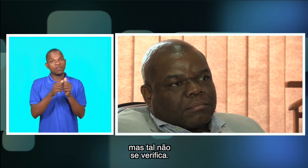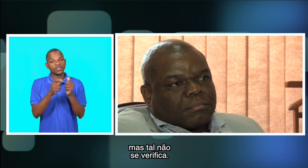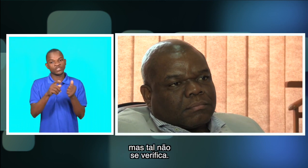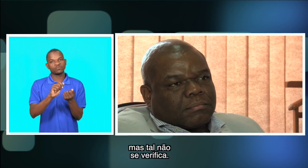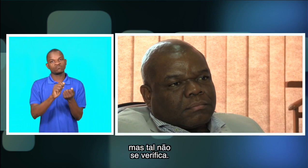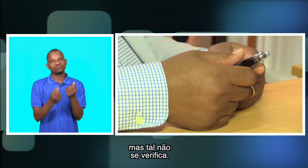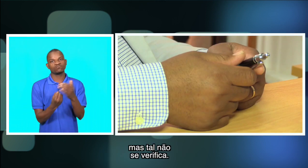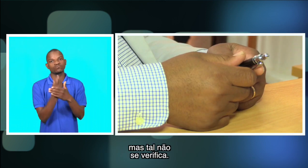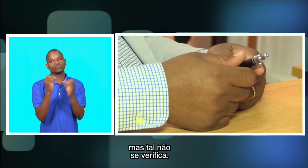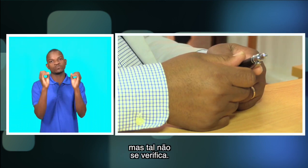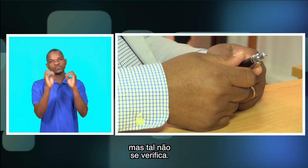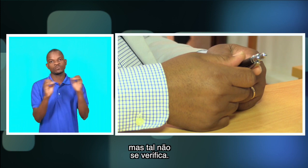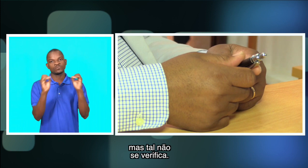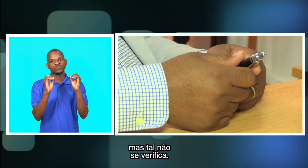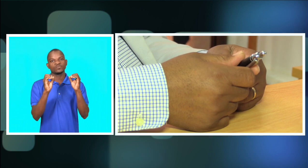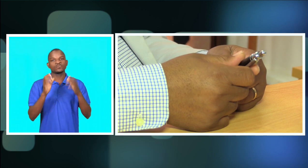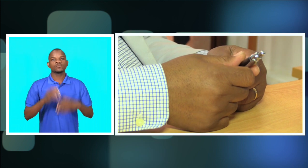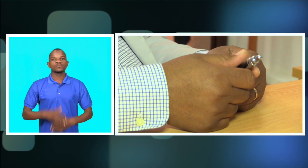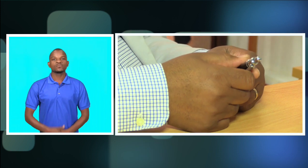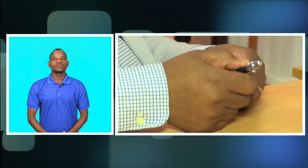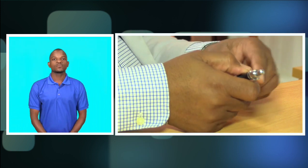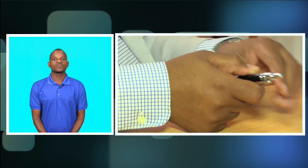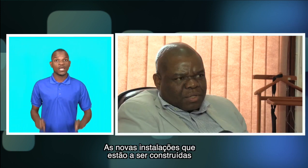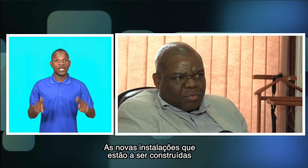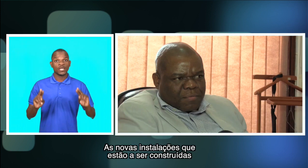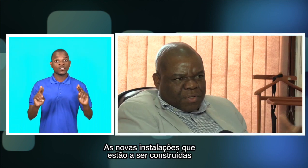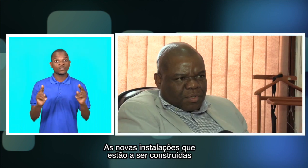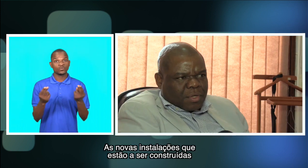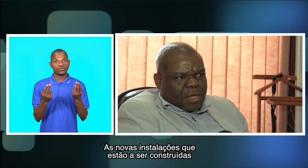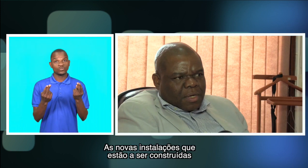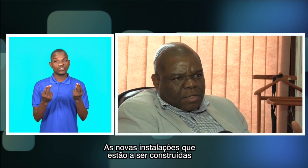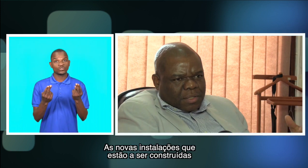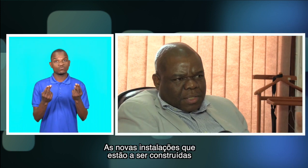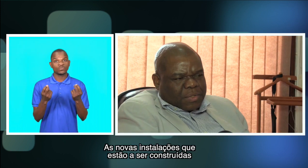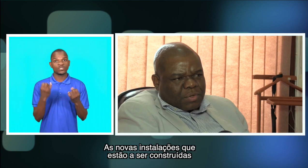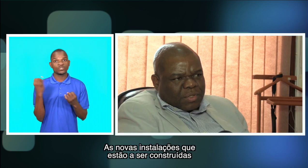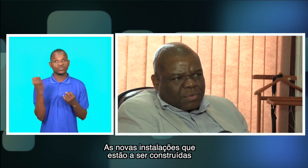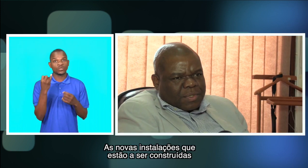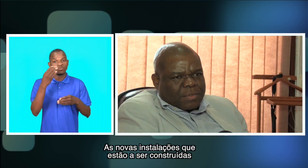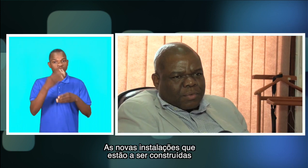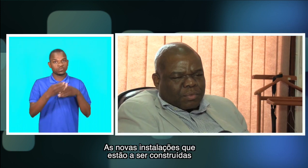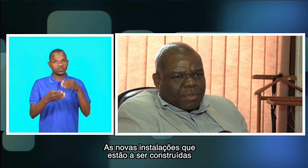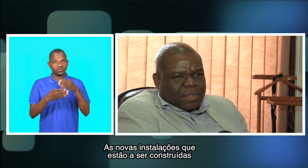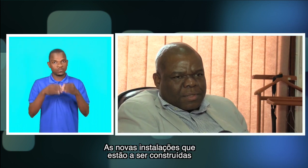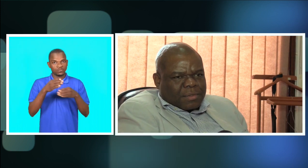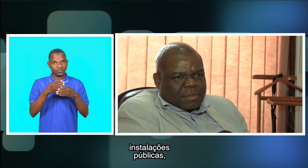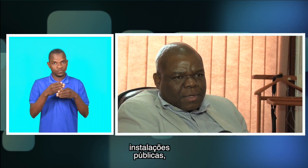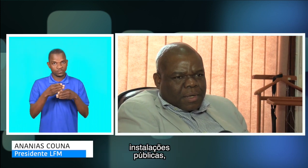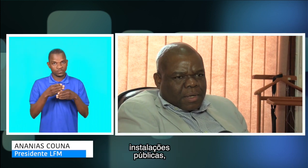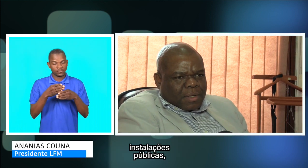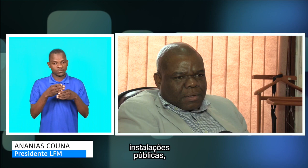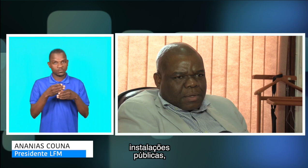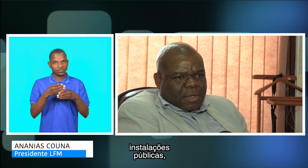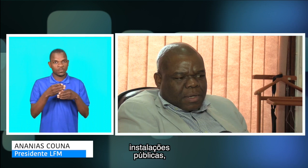jogos. Mas tal ainda não se verifica. As novas instalações que estão sendo construídas,